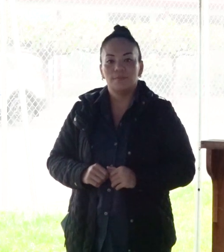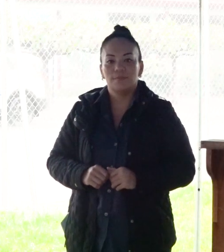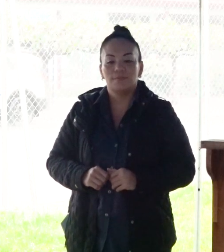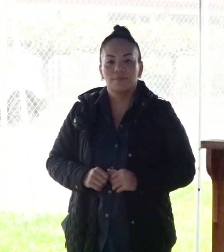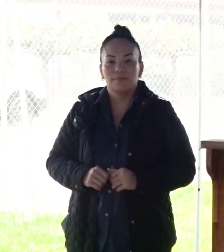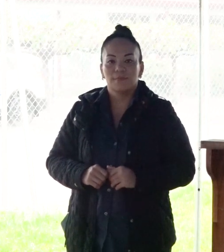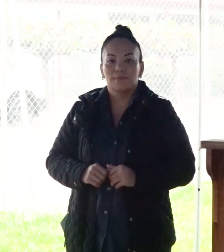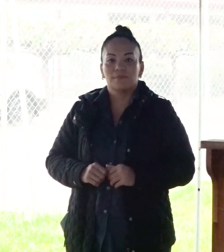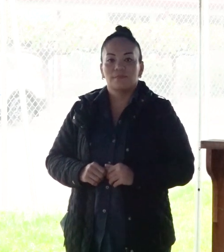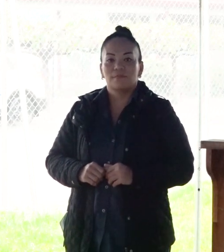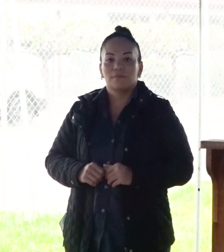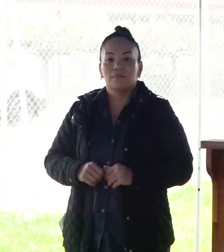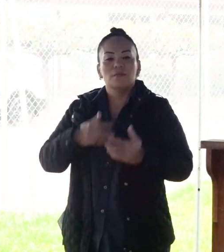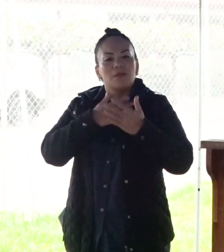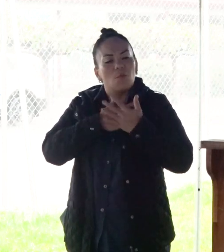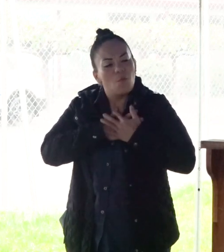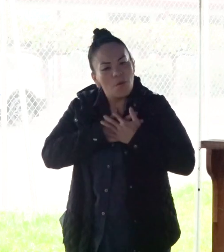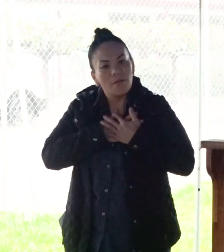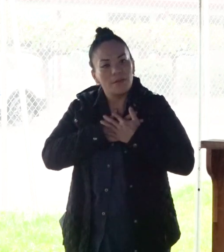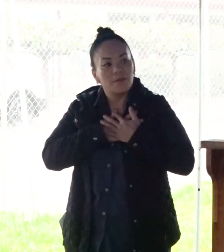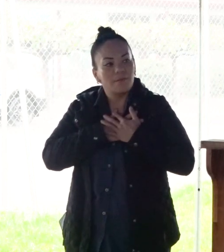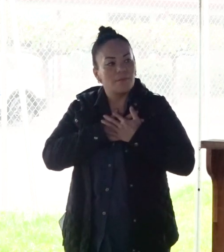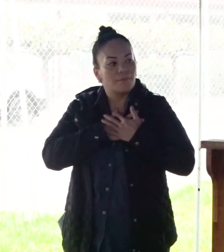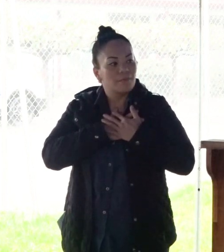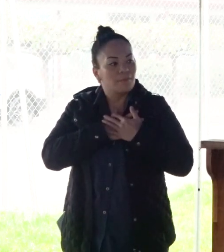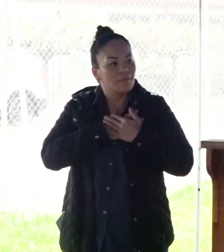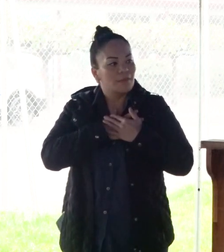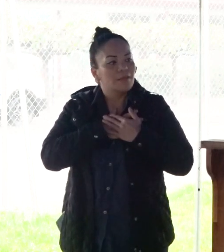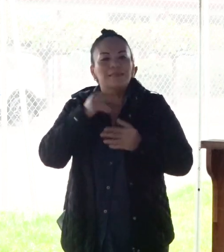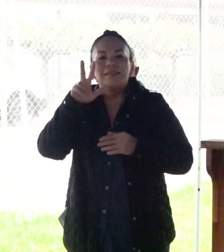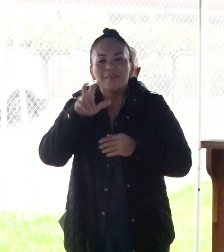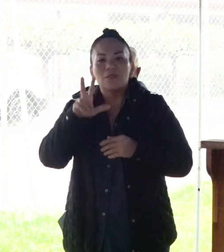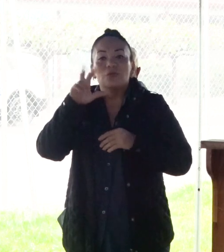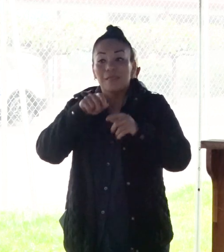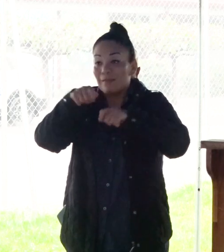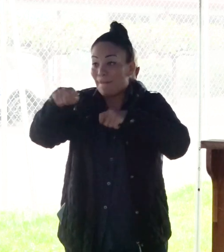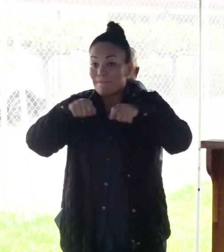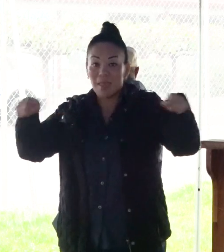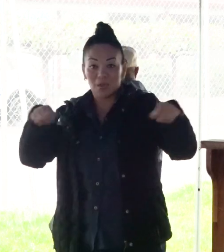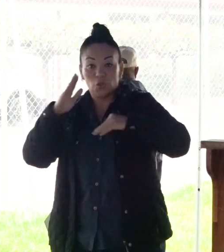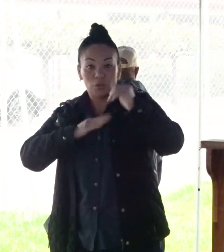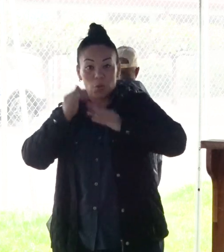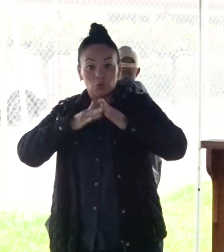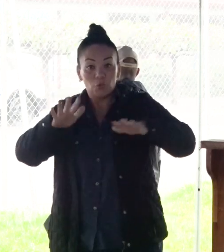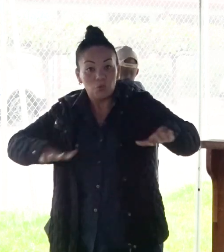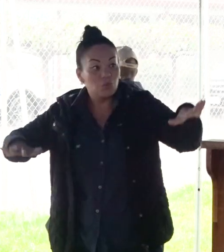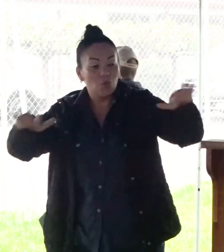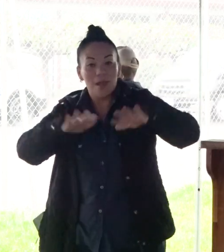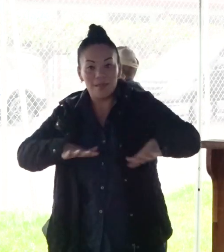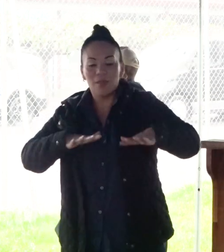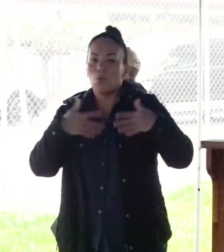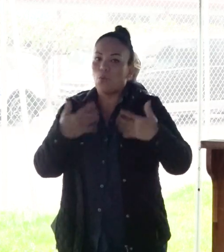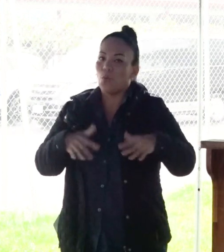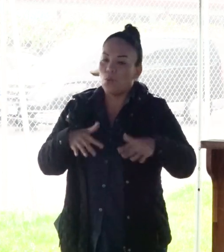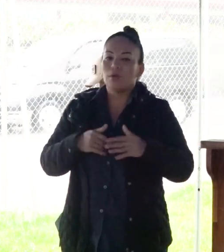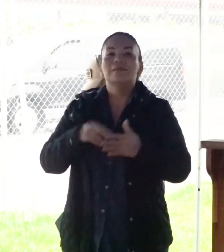Eso me conmueve. Estos 330 metros cuadrados de construcción